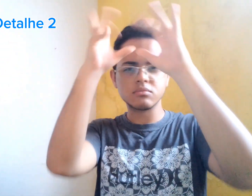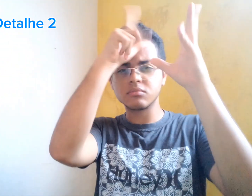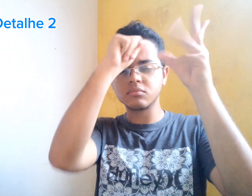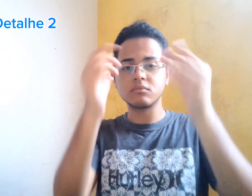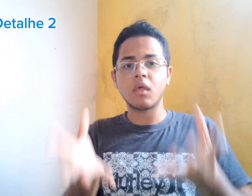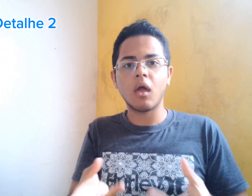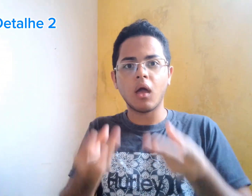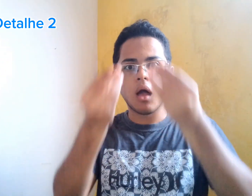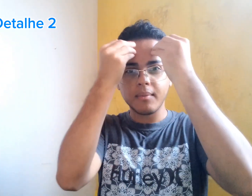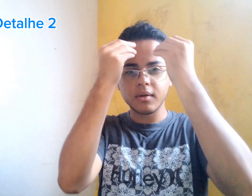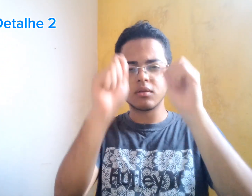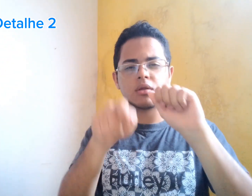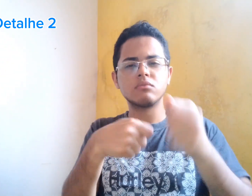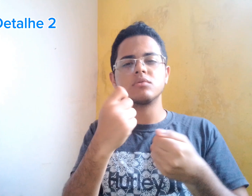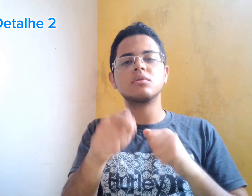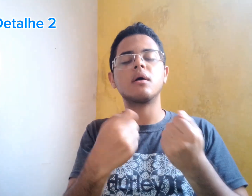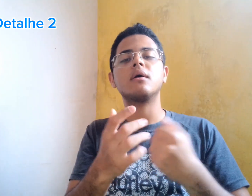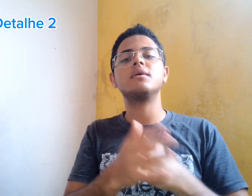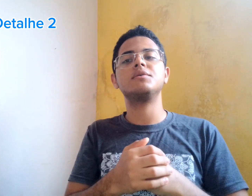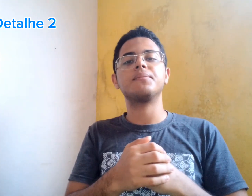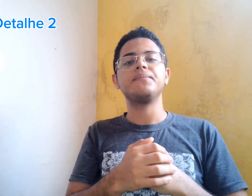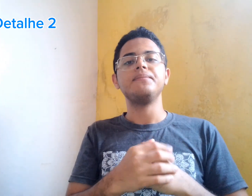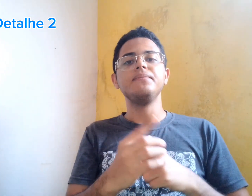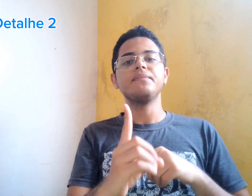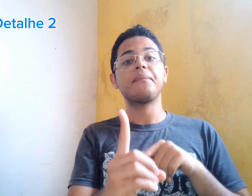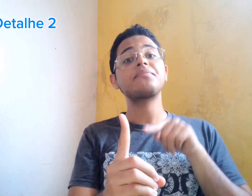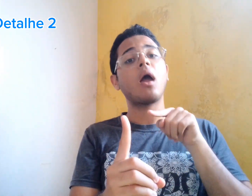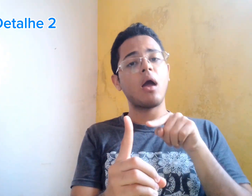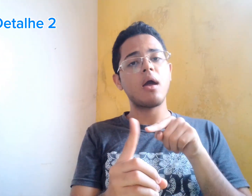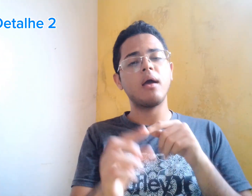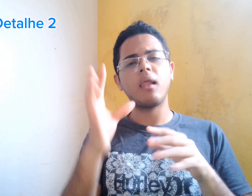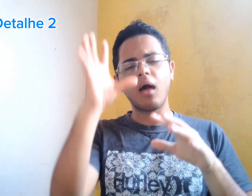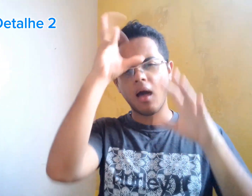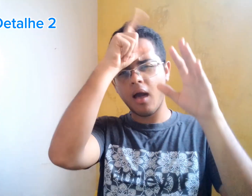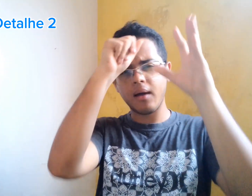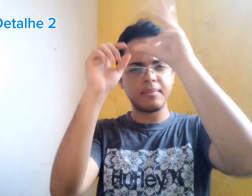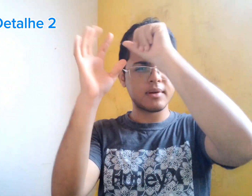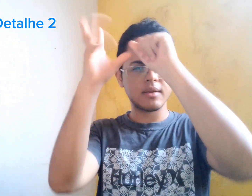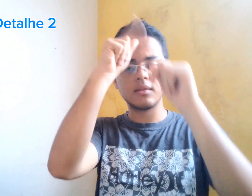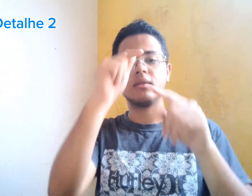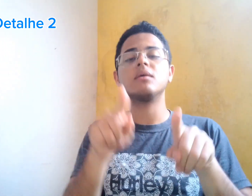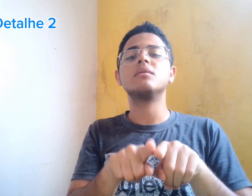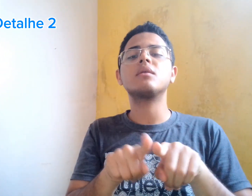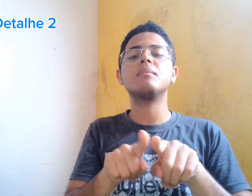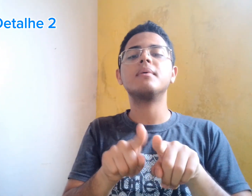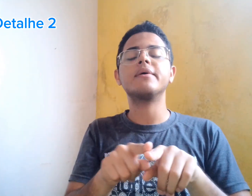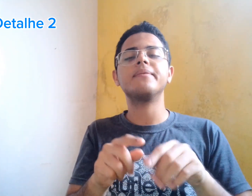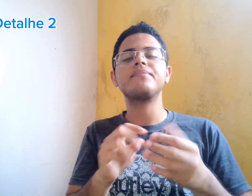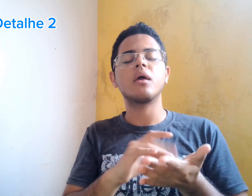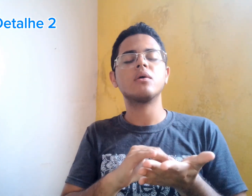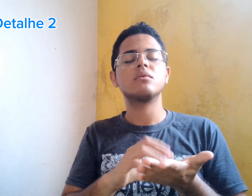E essa criança começa a aprender os sinais. Ela aprende também